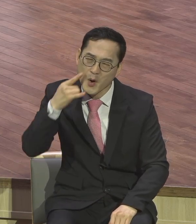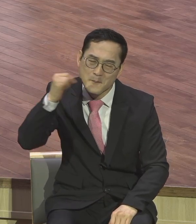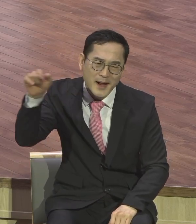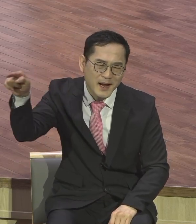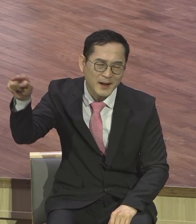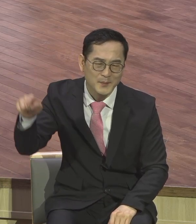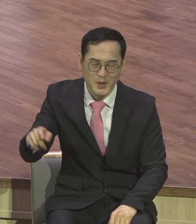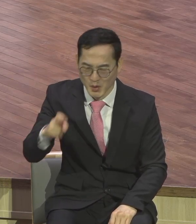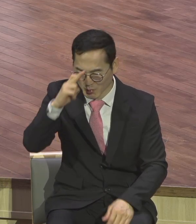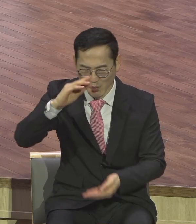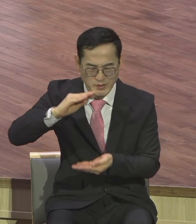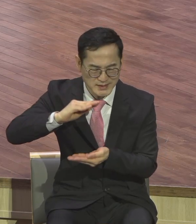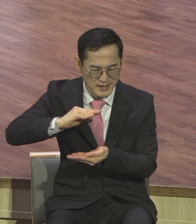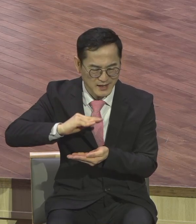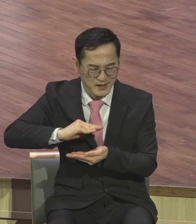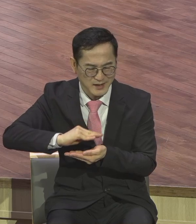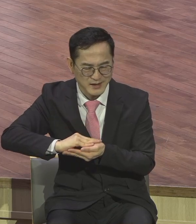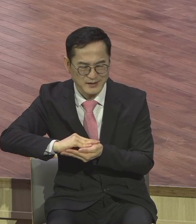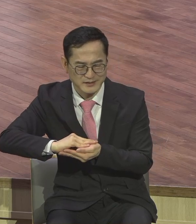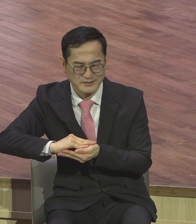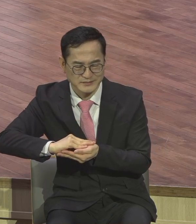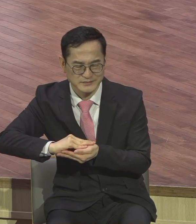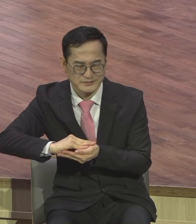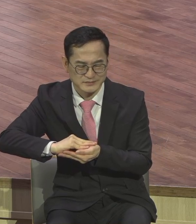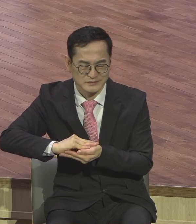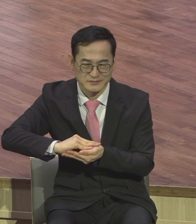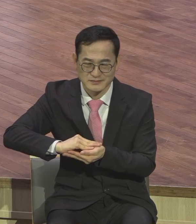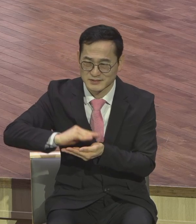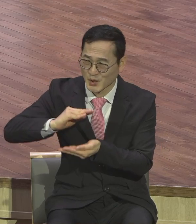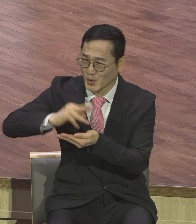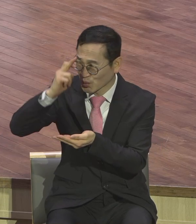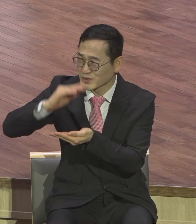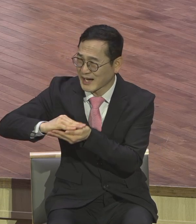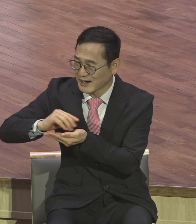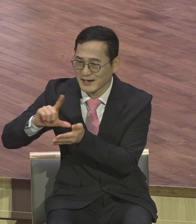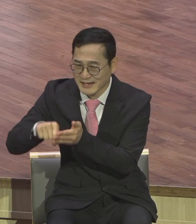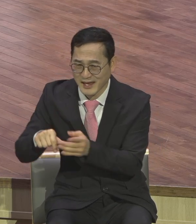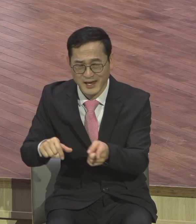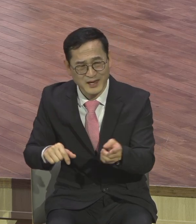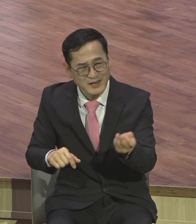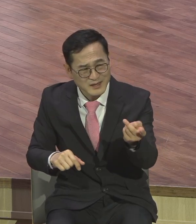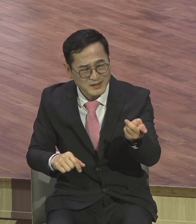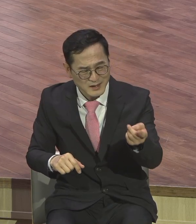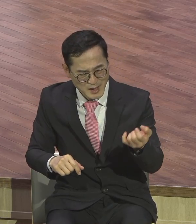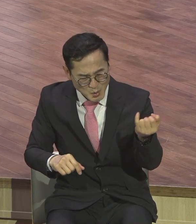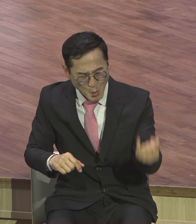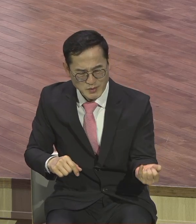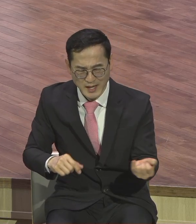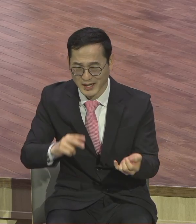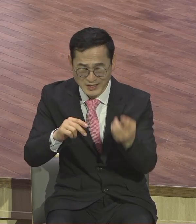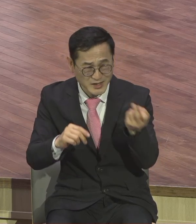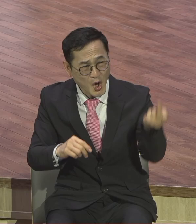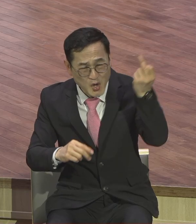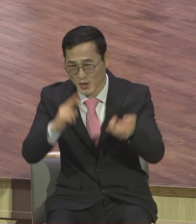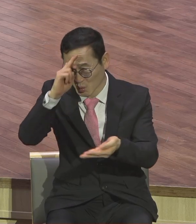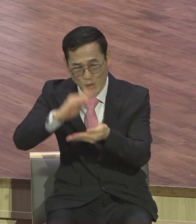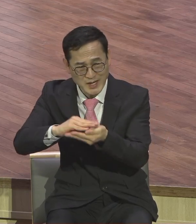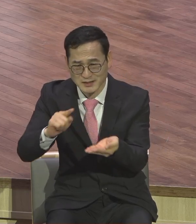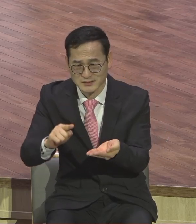도시락 사올 때 네인 데는 말이야 계란 사주고 내인 데는 안 사주고 도시락 소품 갈 때 그 챙겨준 거